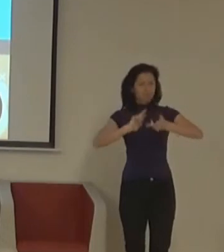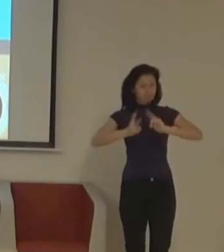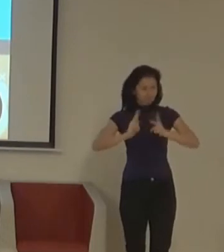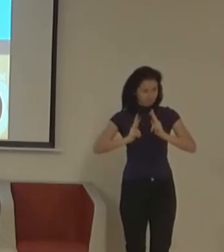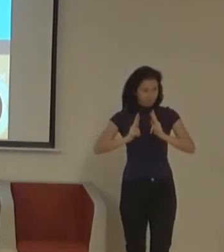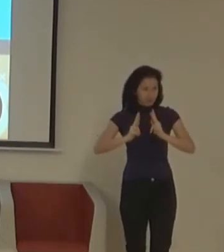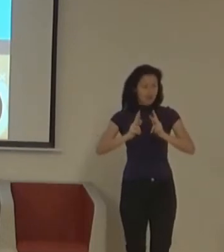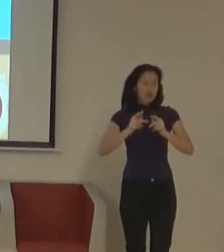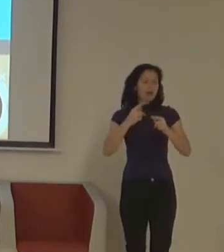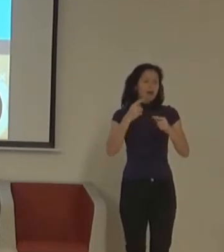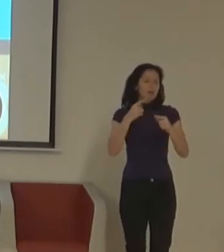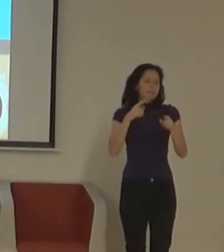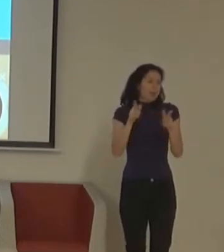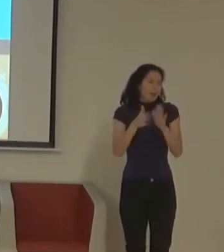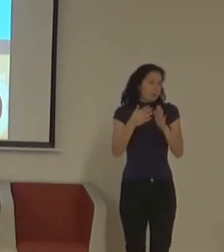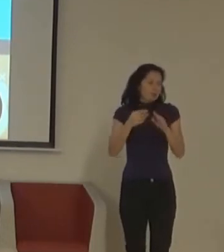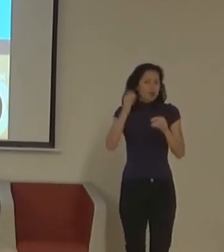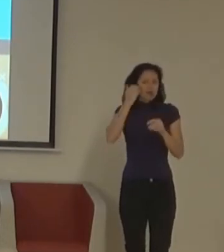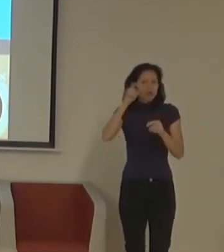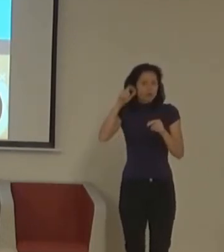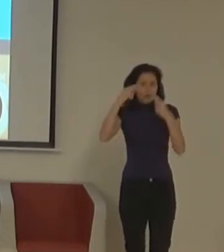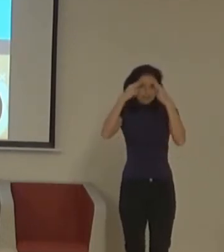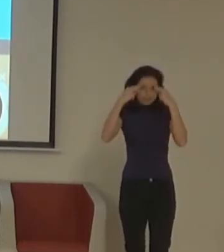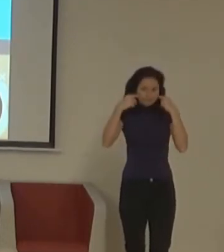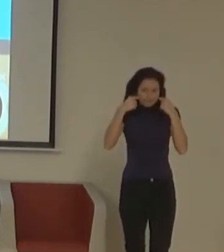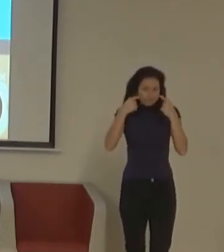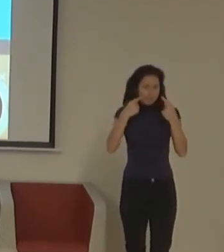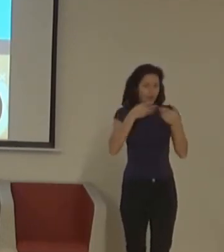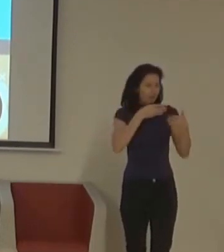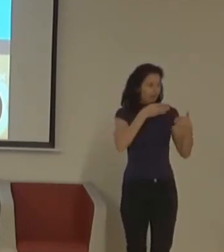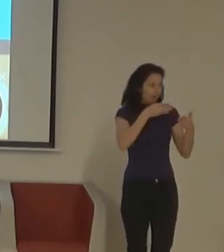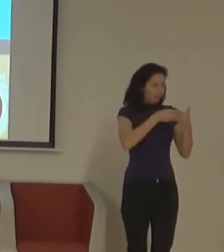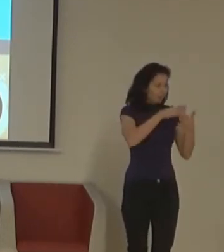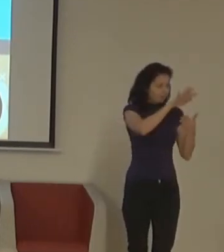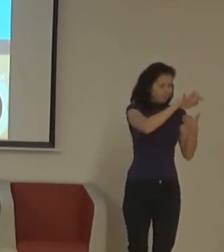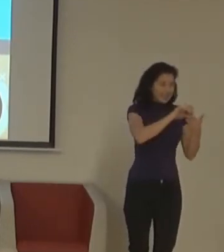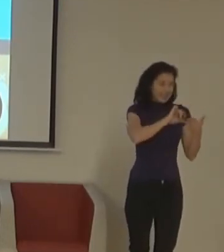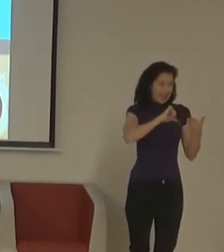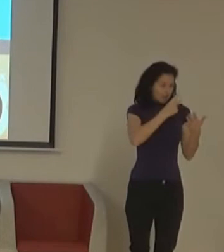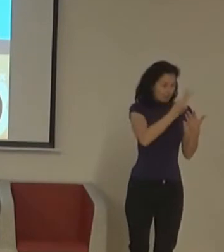i akusticky, protože je člověk, který může tu akustický kanál použít.